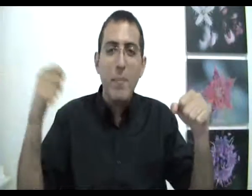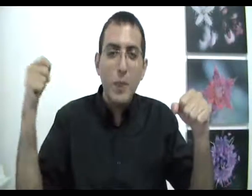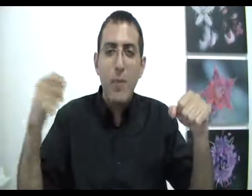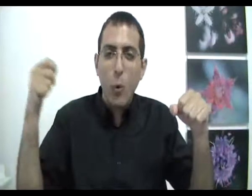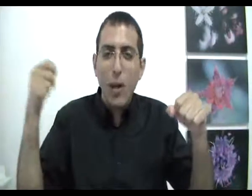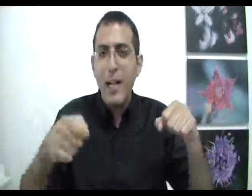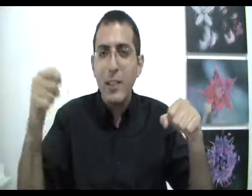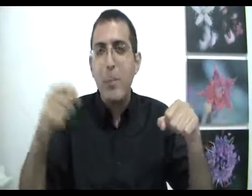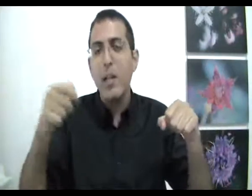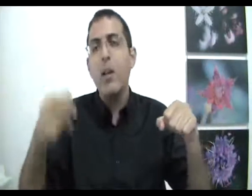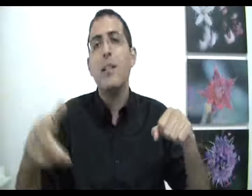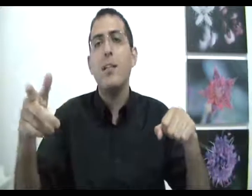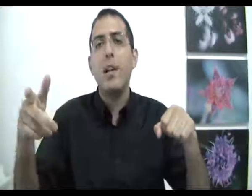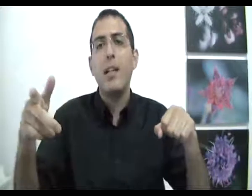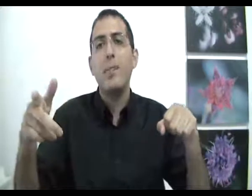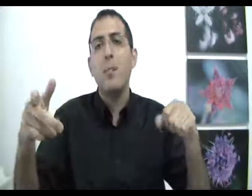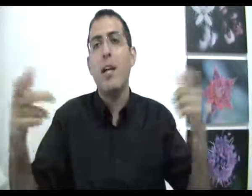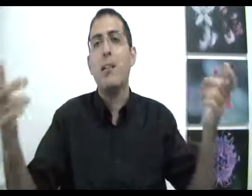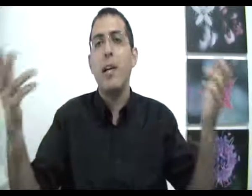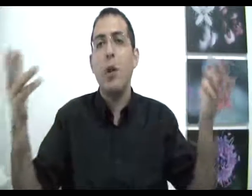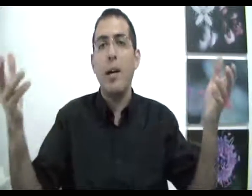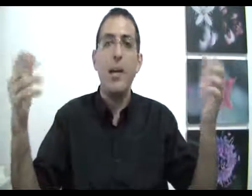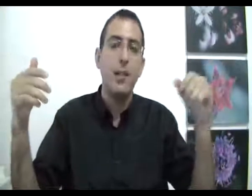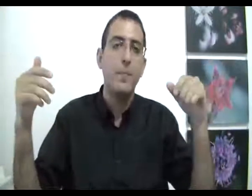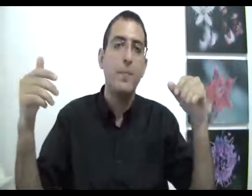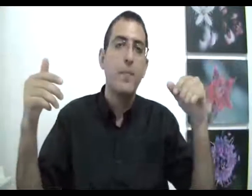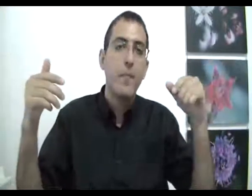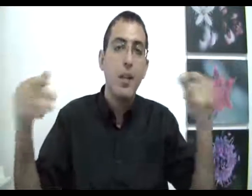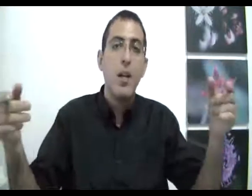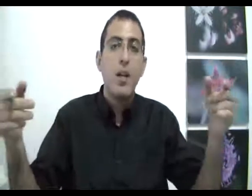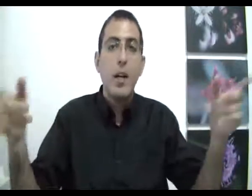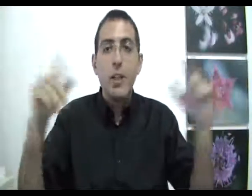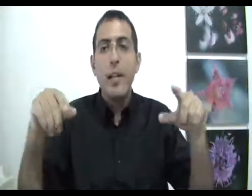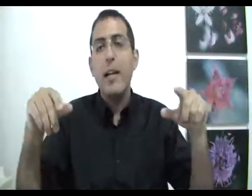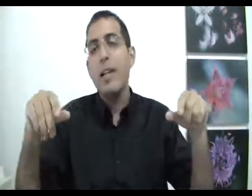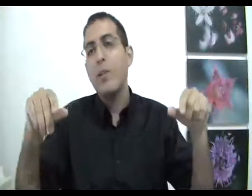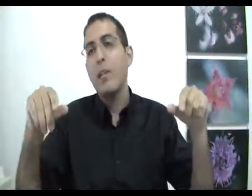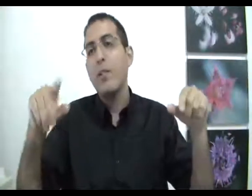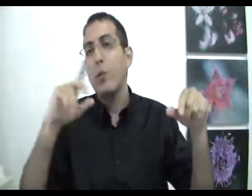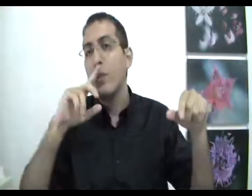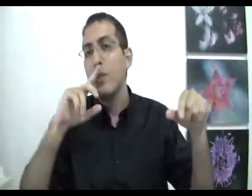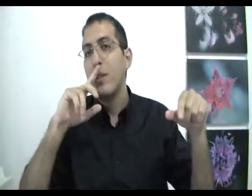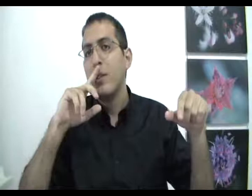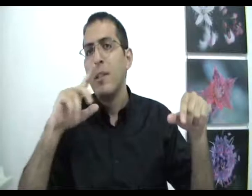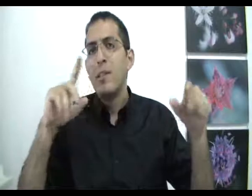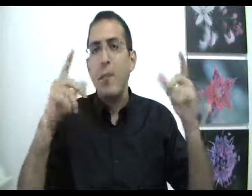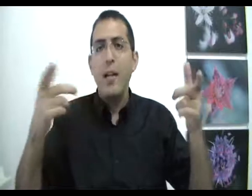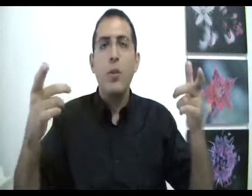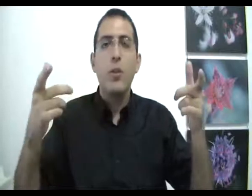שיהיה מוכרח שבגללו אתה תבחר את מה שבחרת. עדה, אם לא בחרת, עכשיו נלך על הכיוון ההפוך. מה יכול להיות?